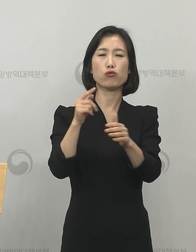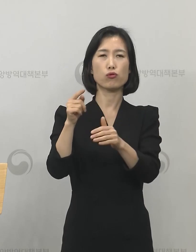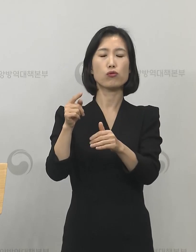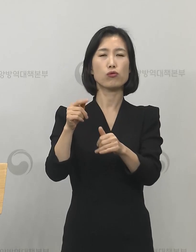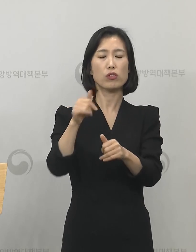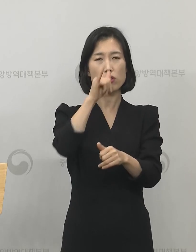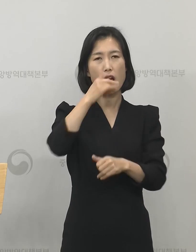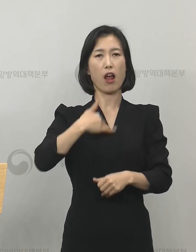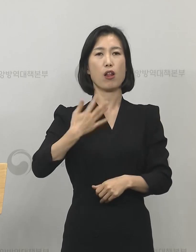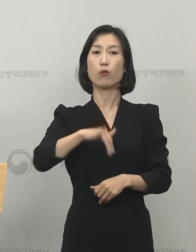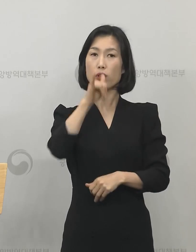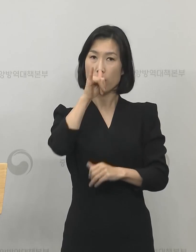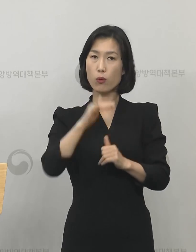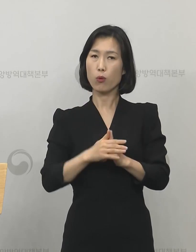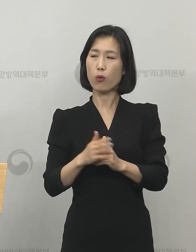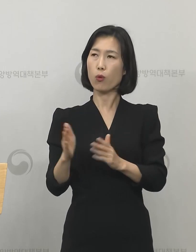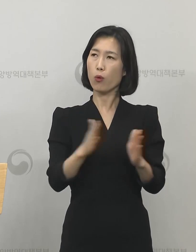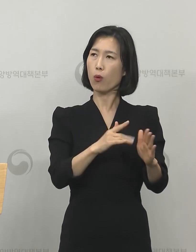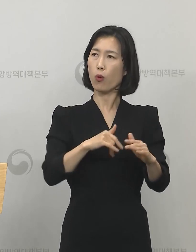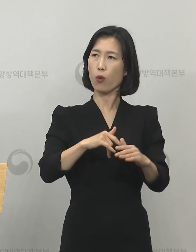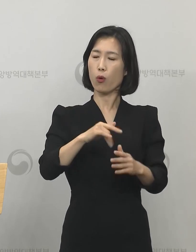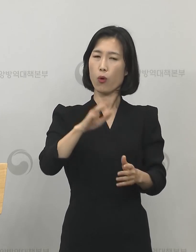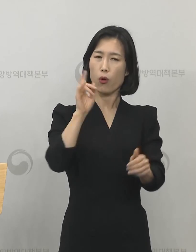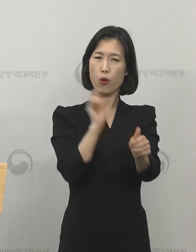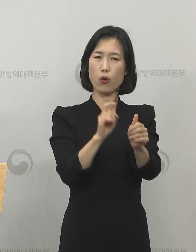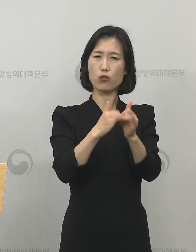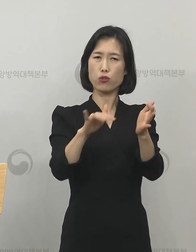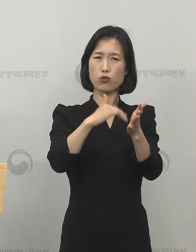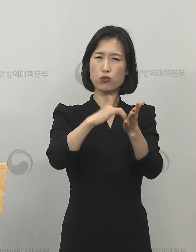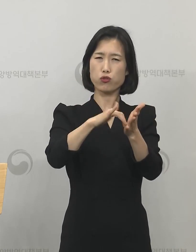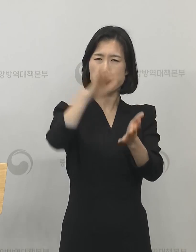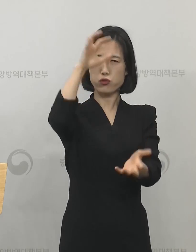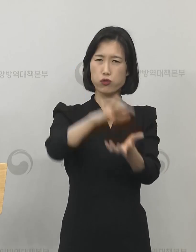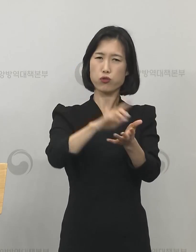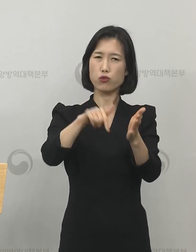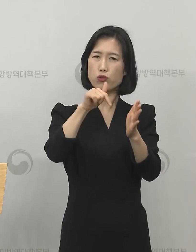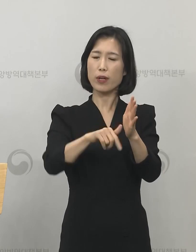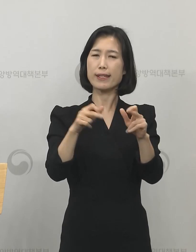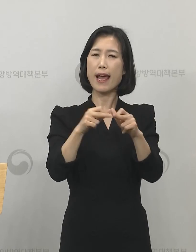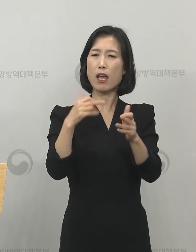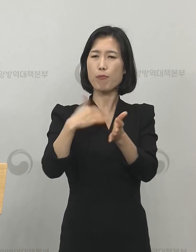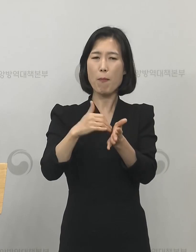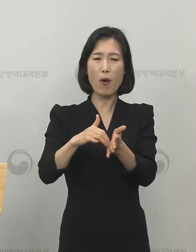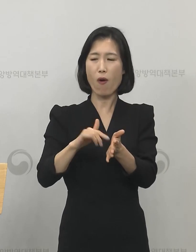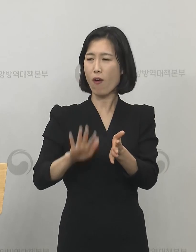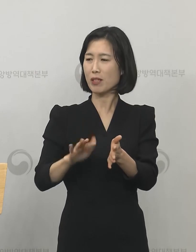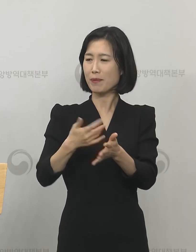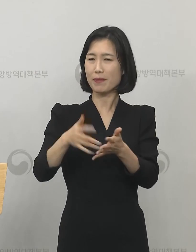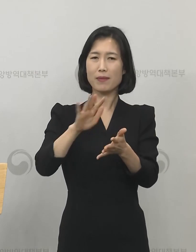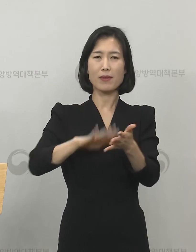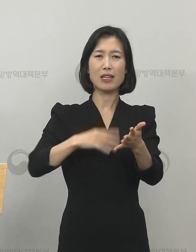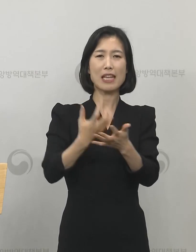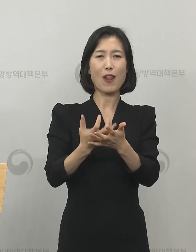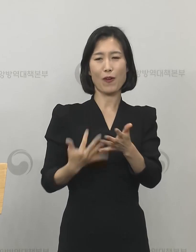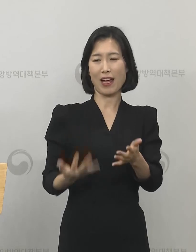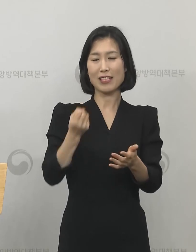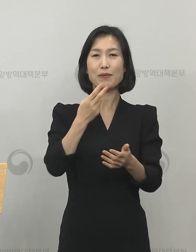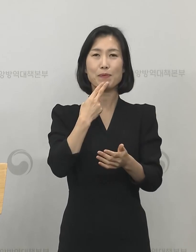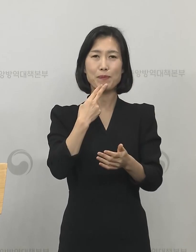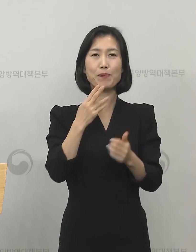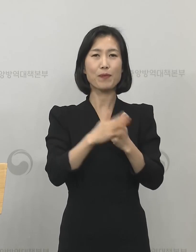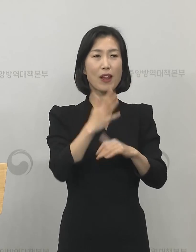상황이고요. 통계에 대해서는 지금 현재 제가 집계를 해서 가지고 있지는 못해서 확인을 해서